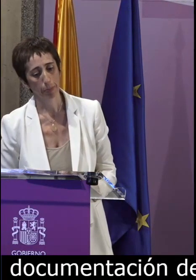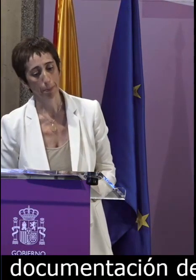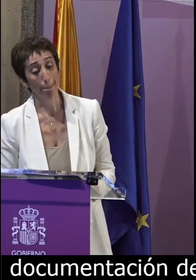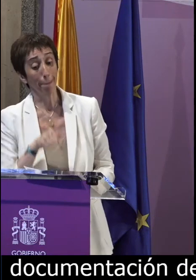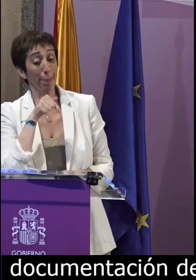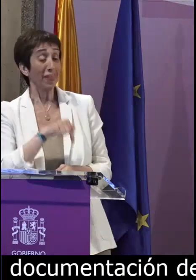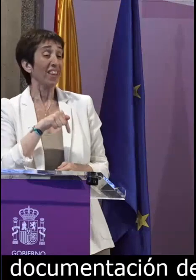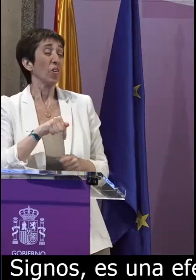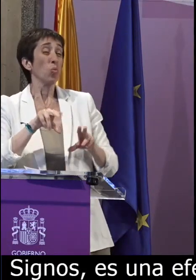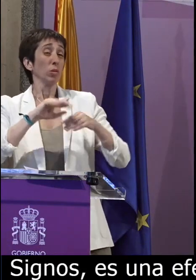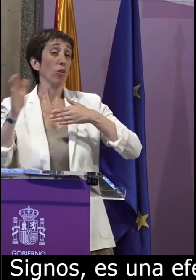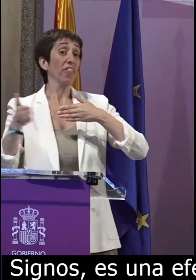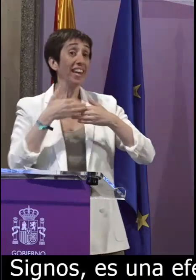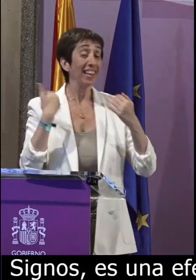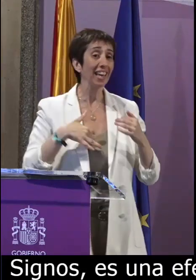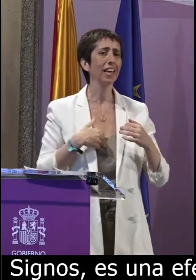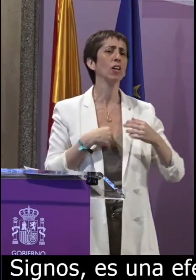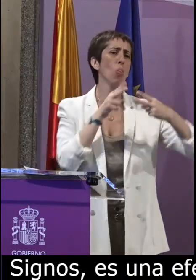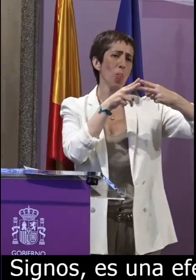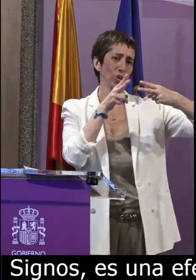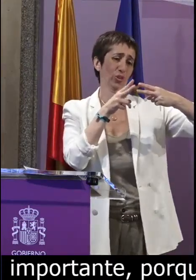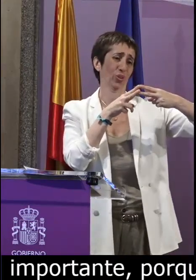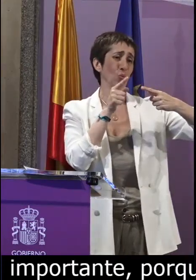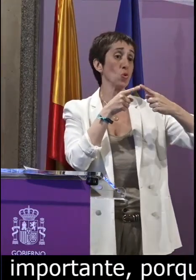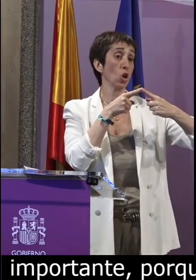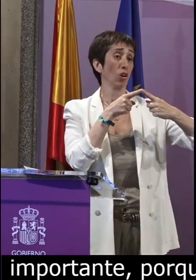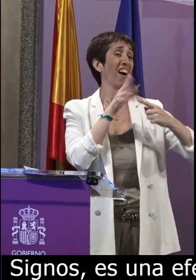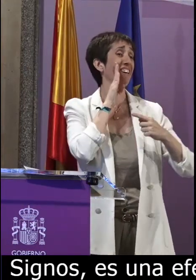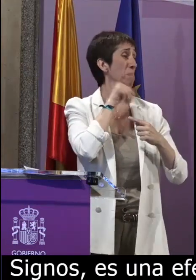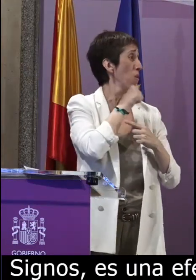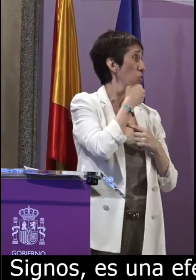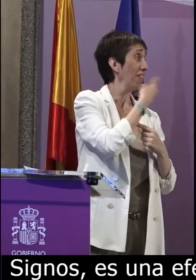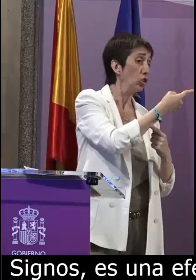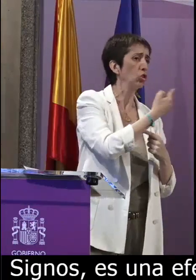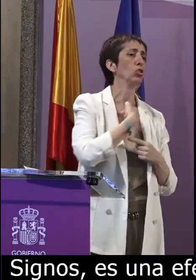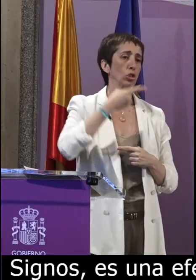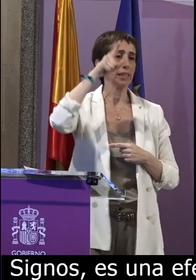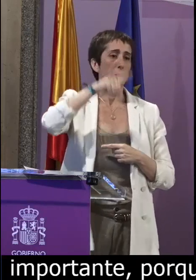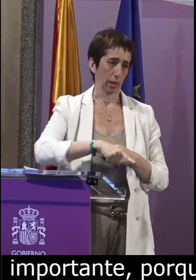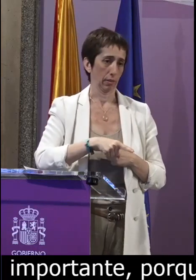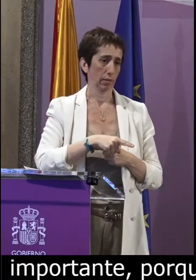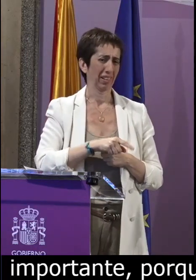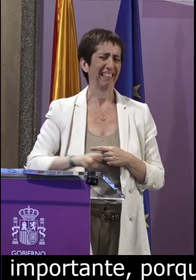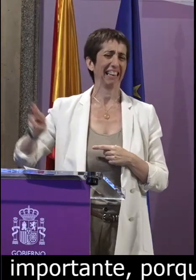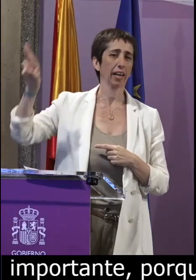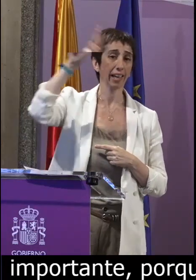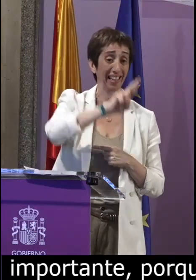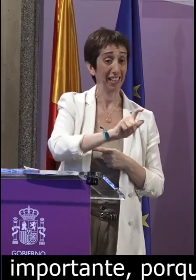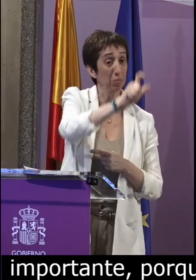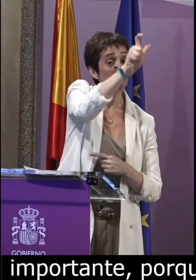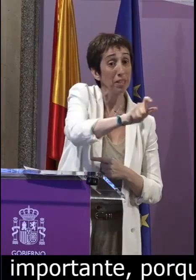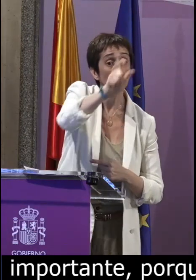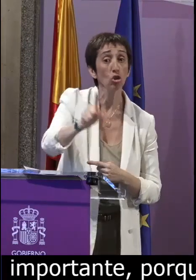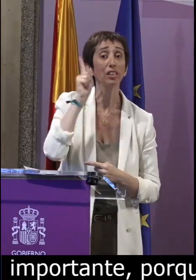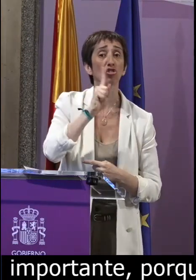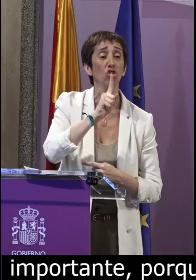nuestro entorno cuentan con un día nacional únicamente cinco y España está entre ellos quería comentar dos cosas para finalizar una